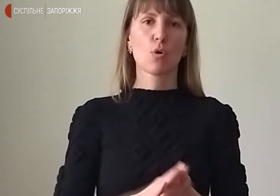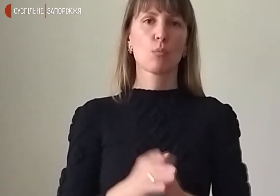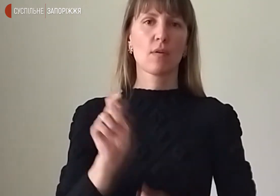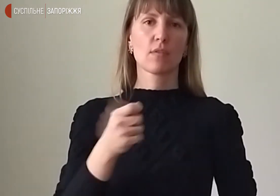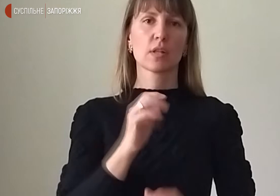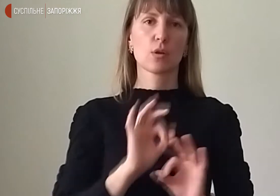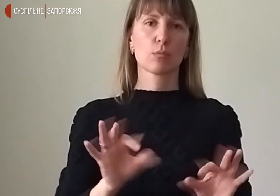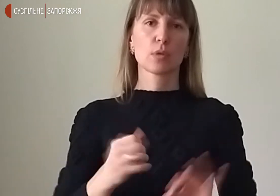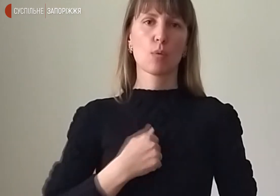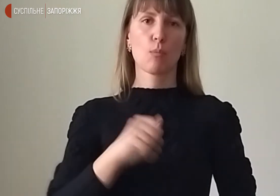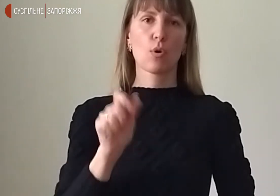Суспільному воєць.